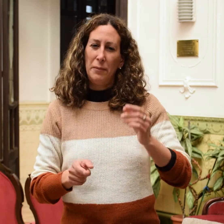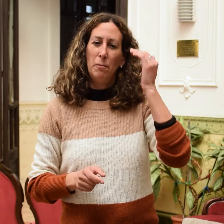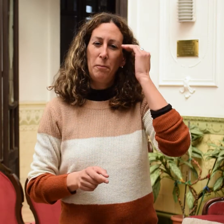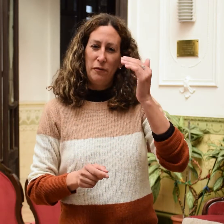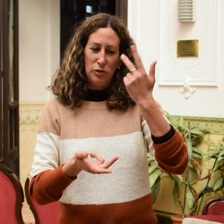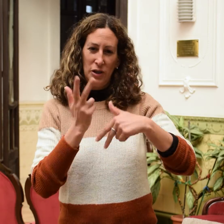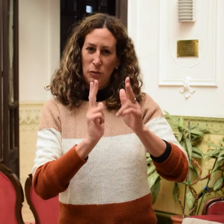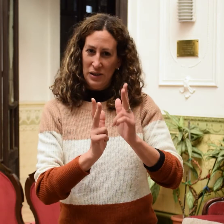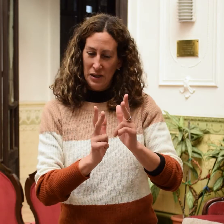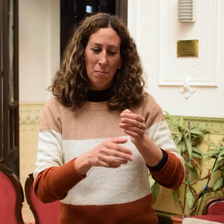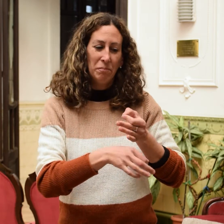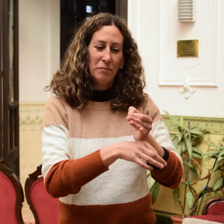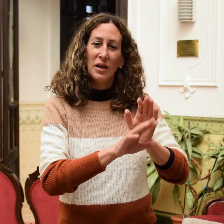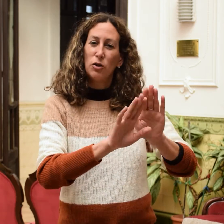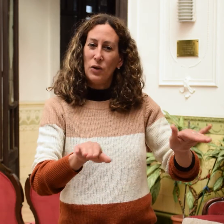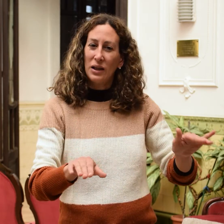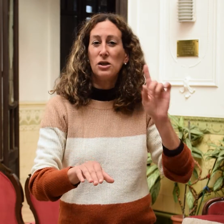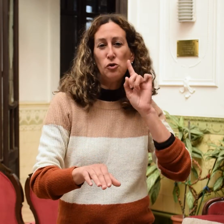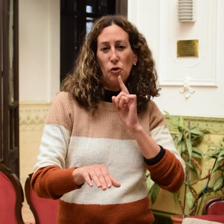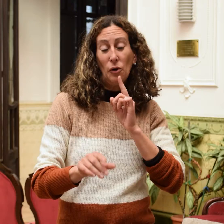señas de alumnos sordos y oyentes.